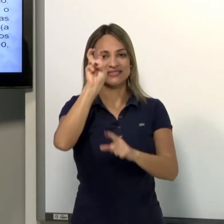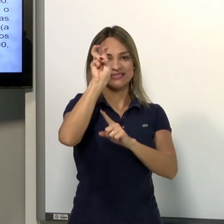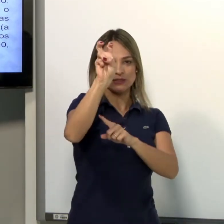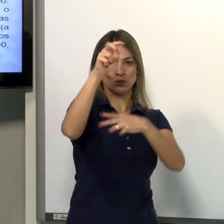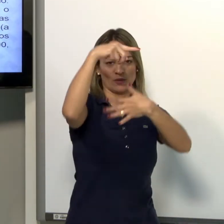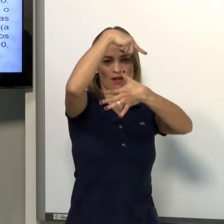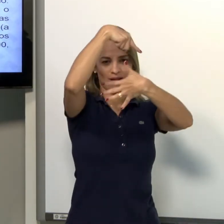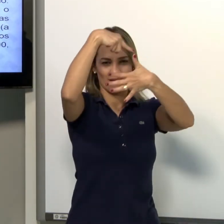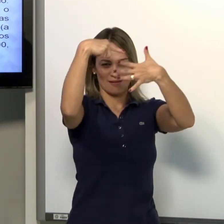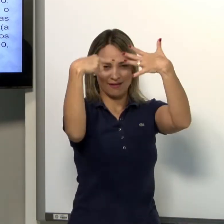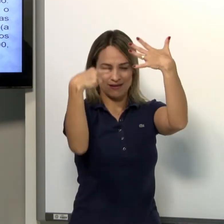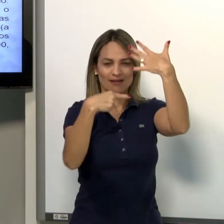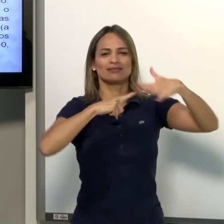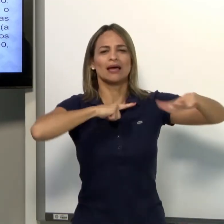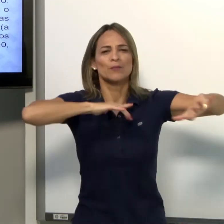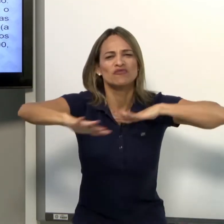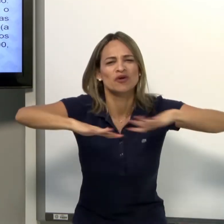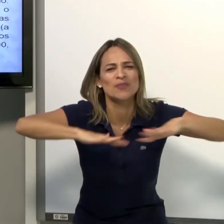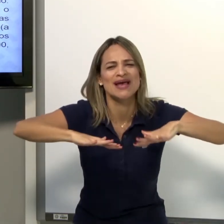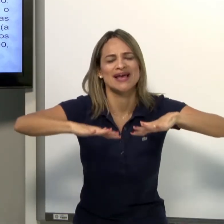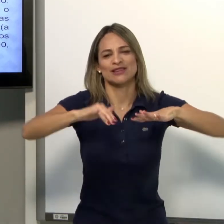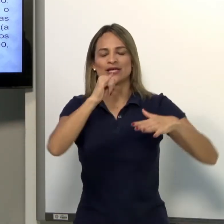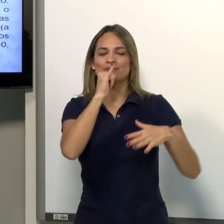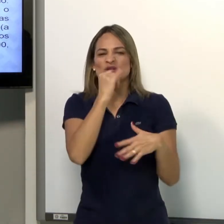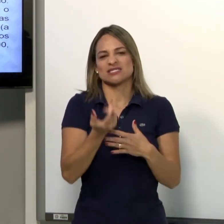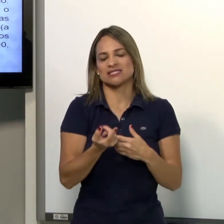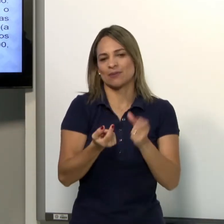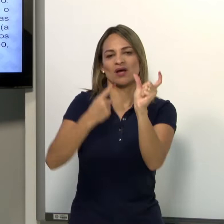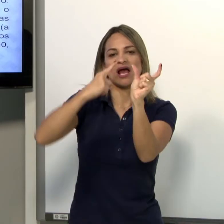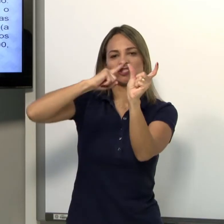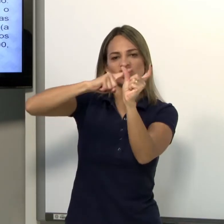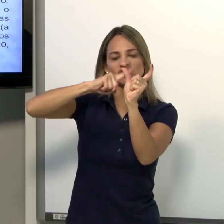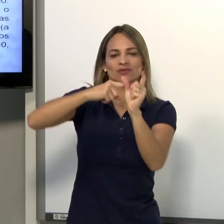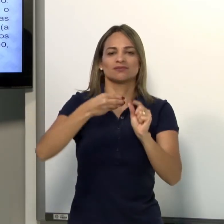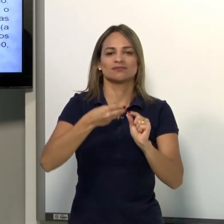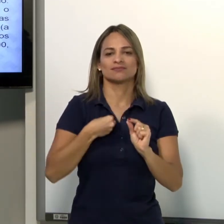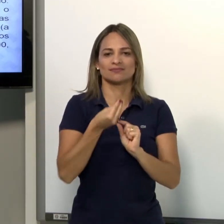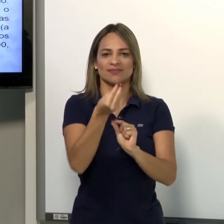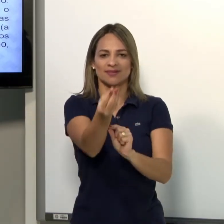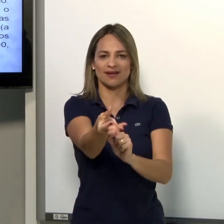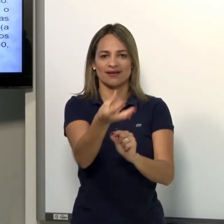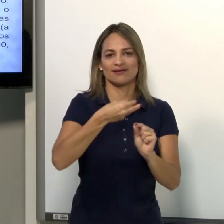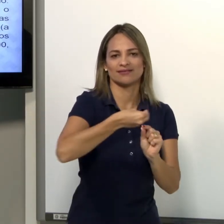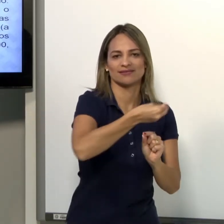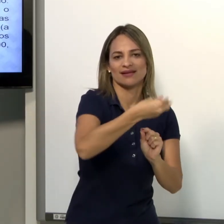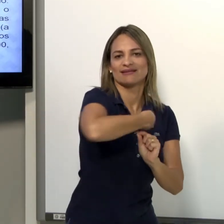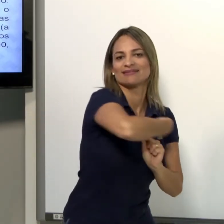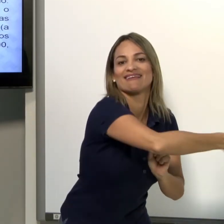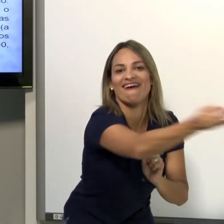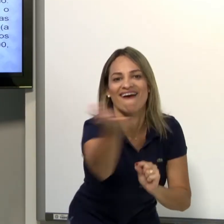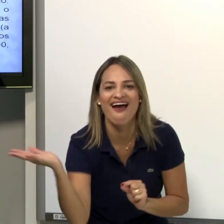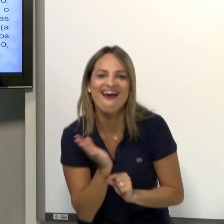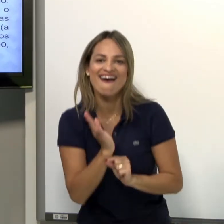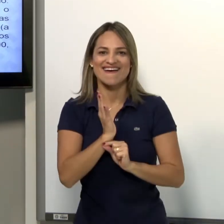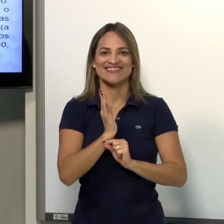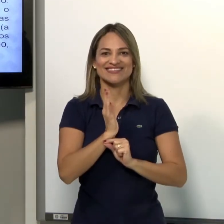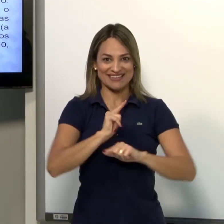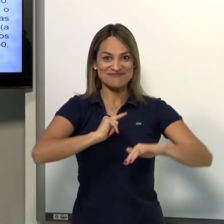tipos. Tem movimento, por exemplo, os aditivos. Se eu entrego a você, entrego a ele, entrego a